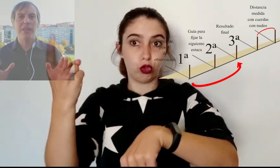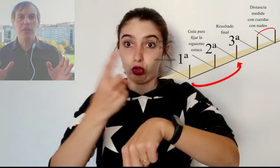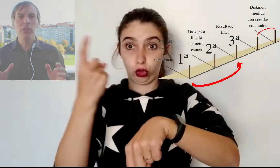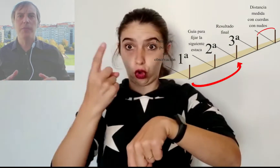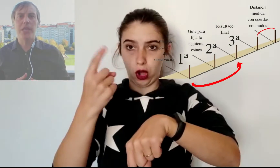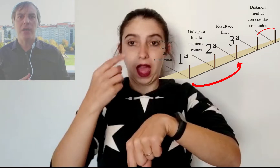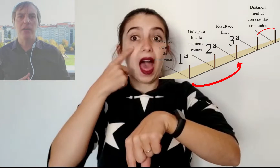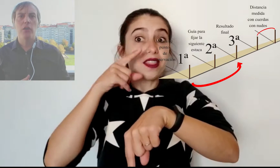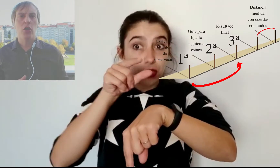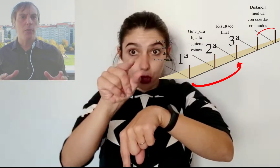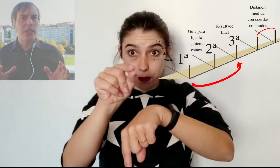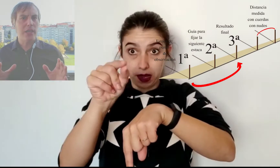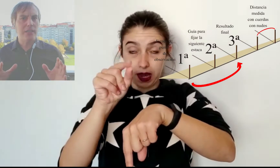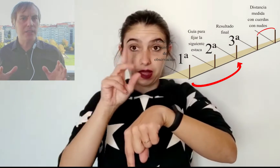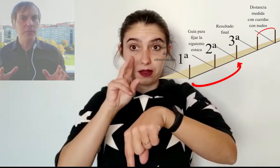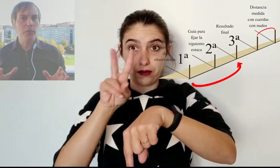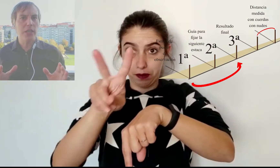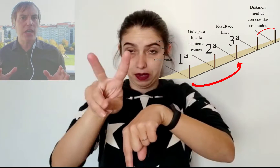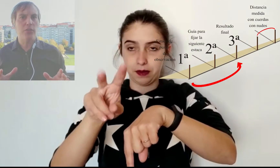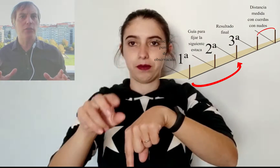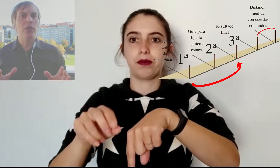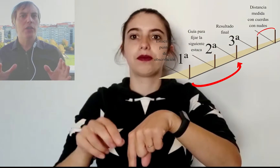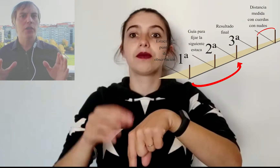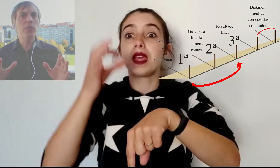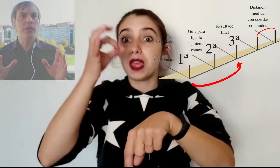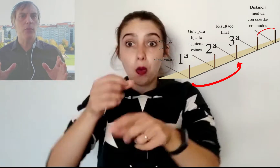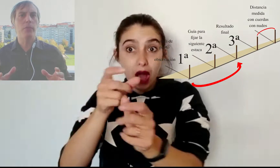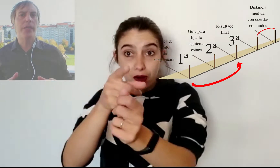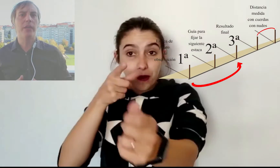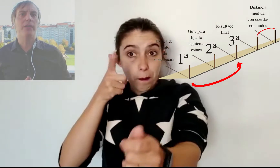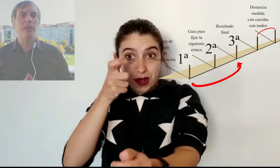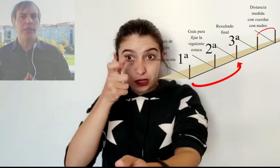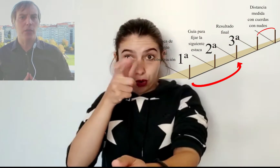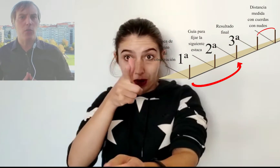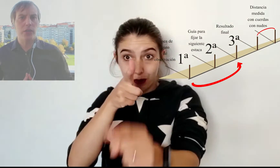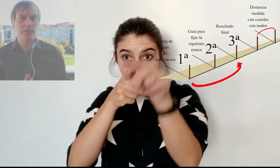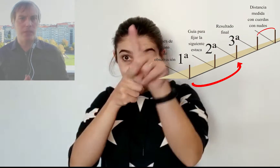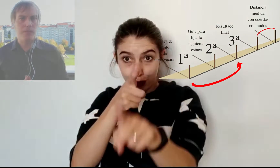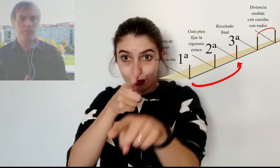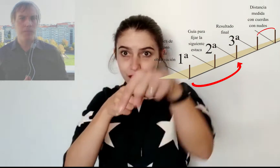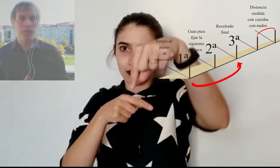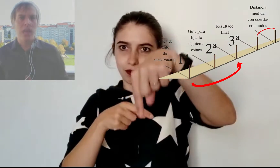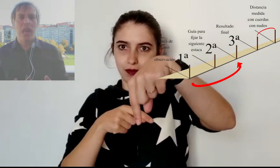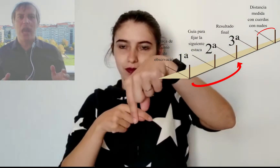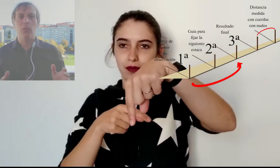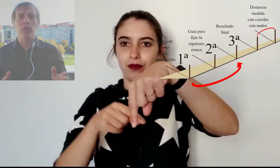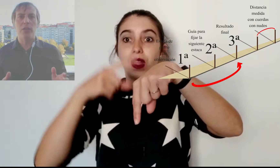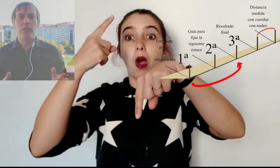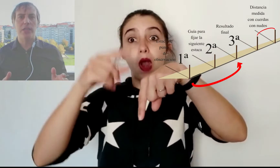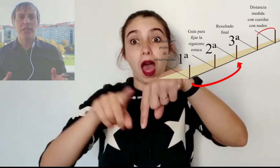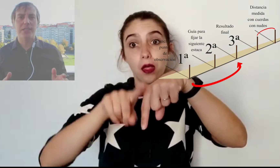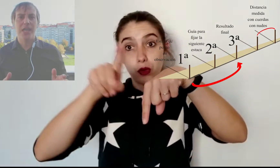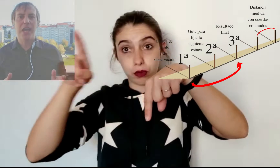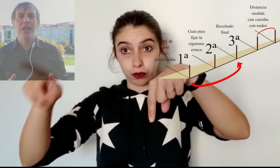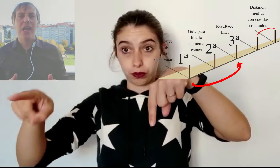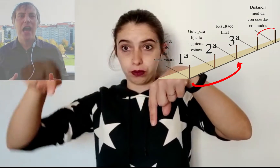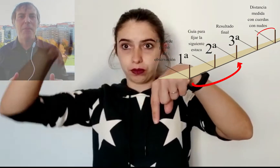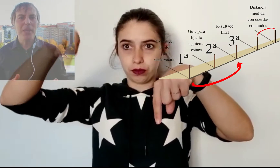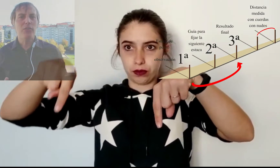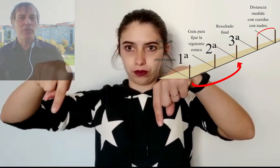haciendo de mira, como en el extremo del cañón de un revólver del viejo oeste. A un lado de esta estaca, a metros